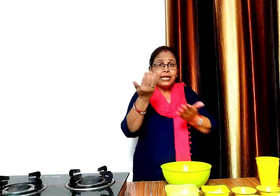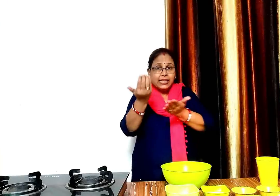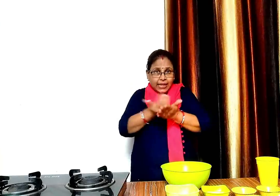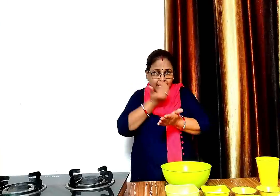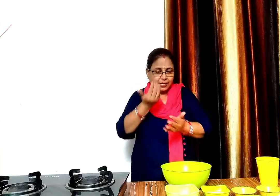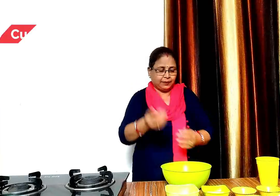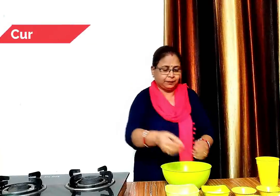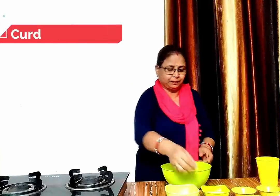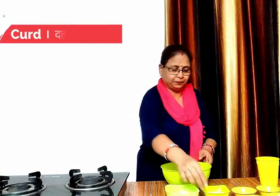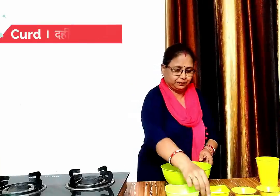आदा कप दही